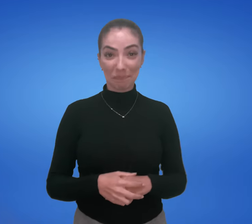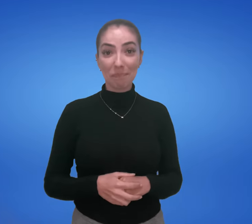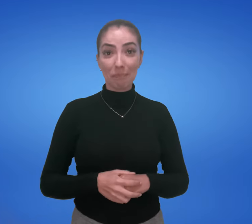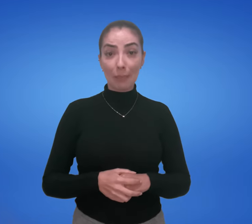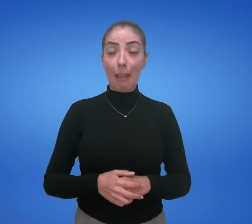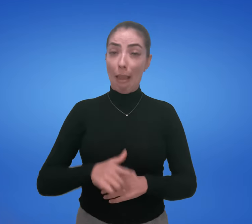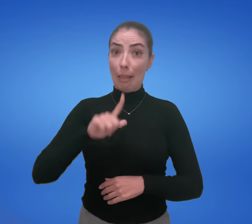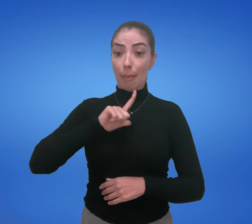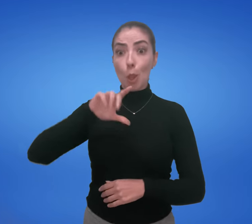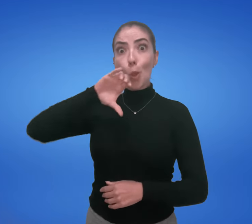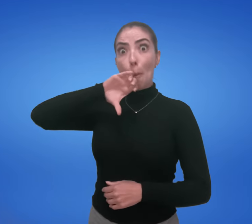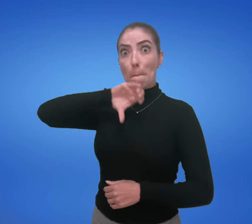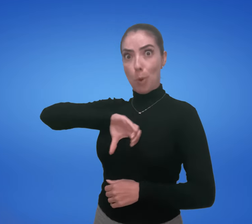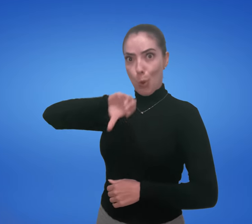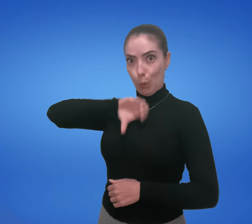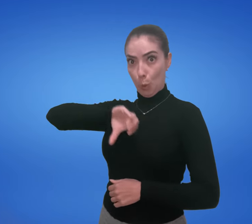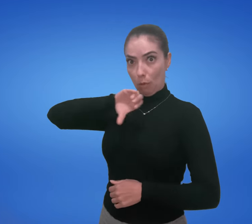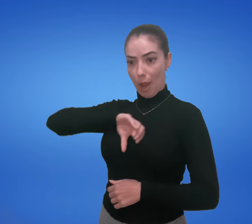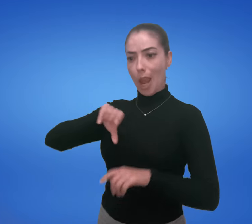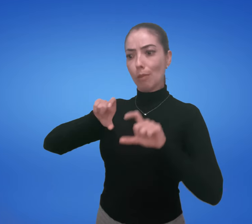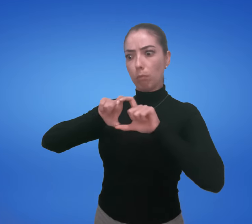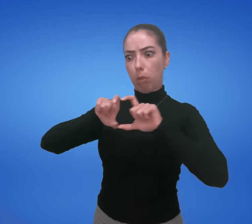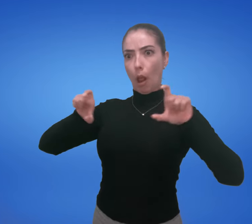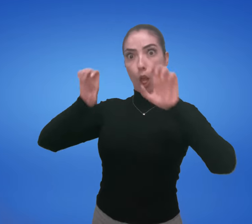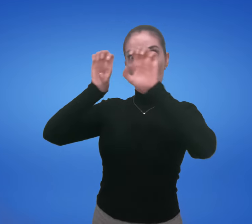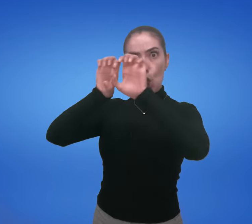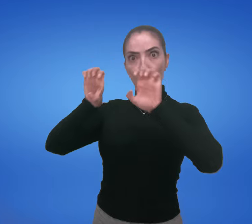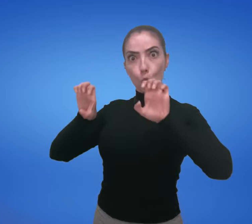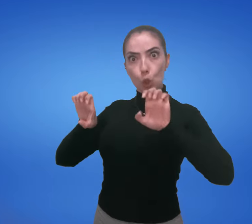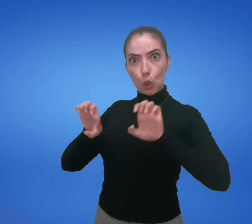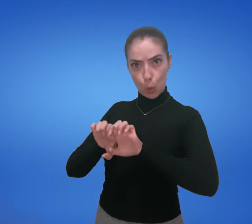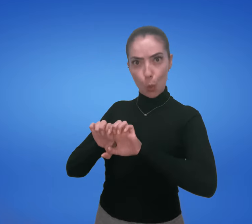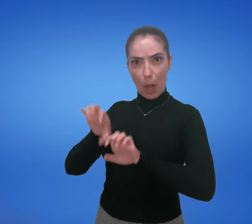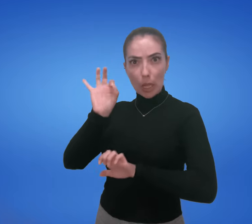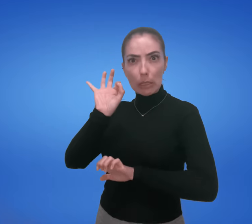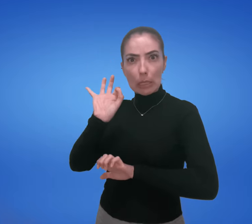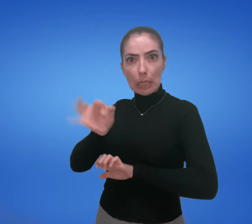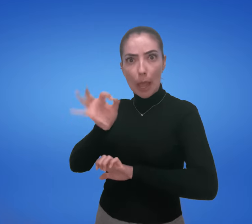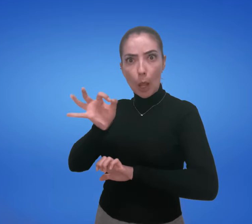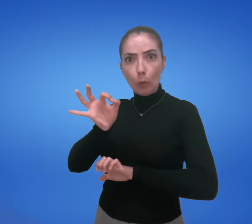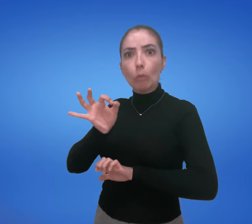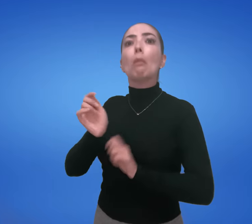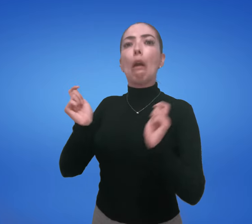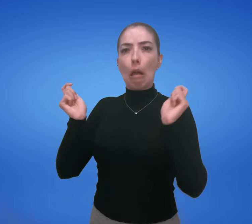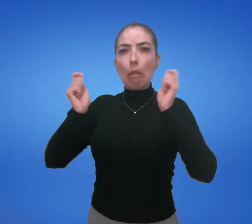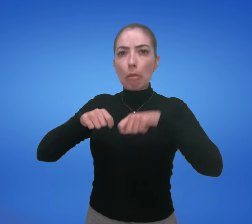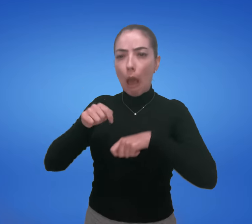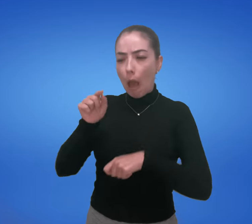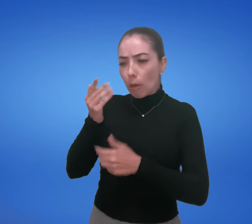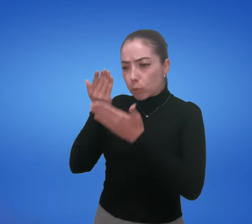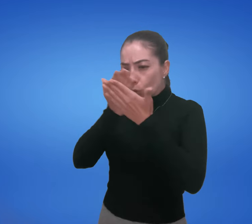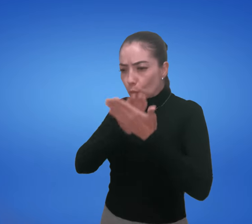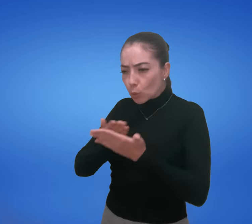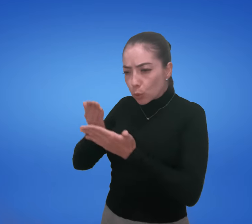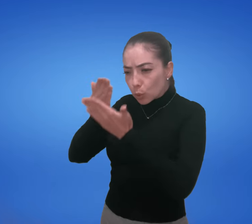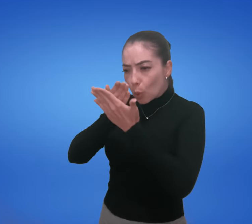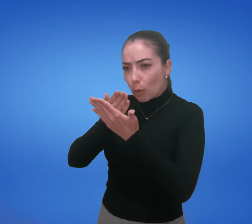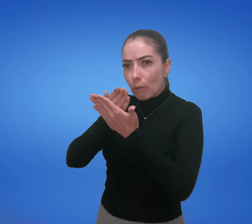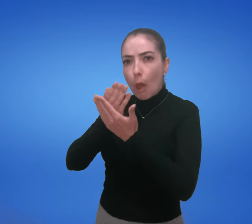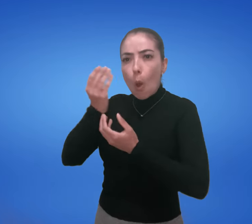Vários tipos de organização. No português, há uma estrutura gramatical. Que